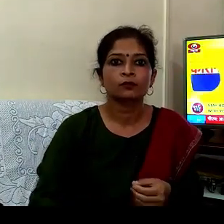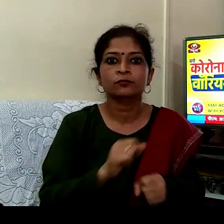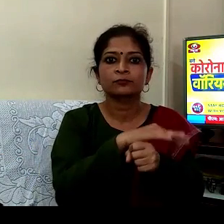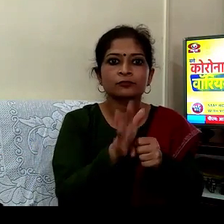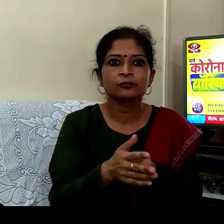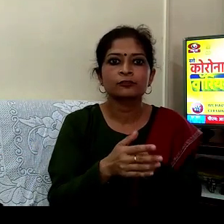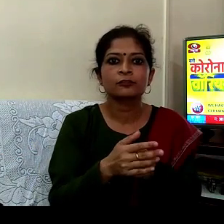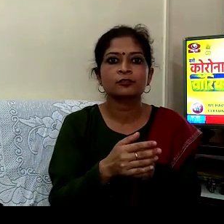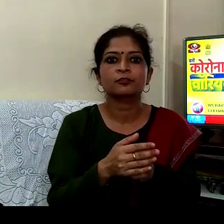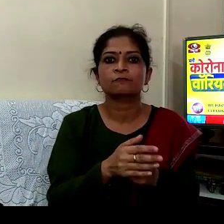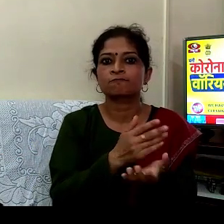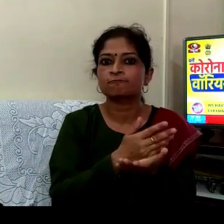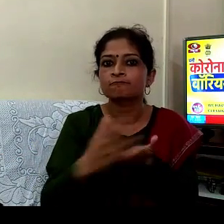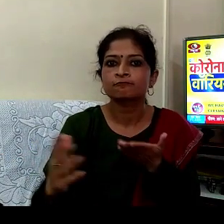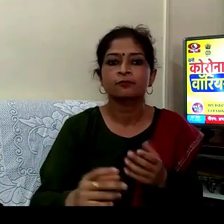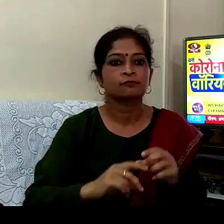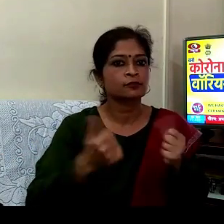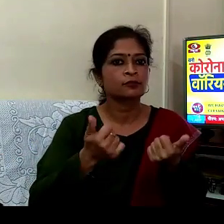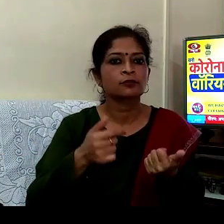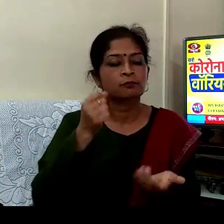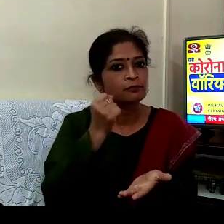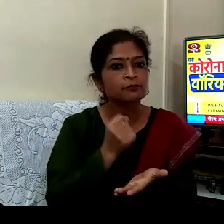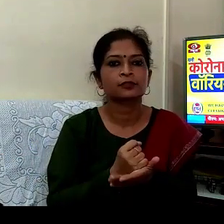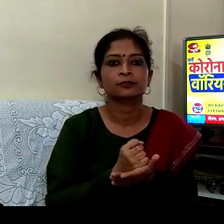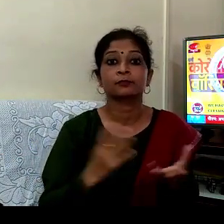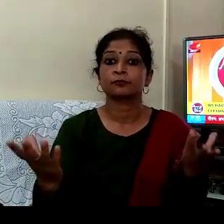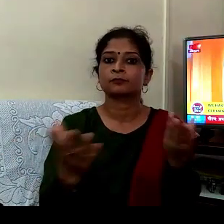جیتنا ہے جرور جیتیں